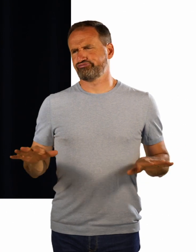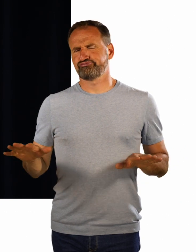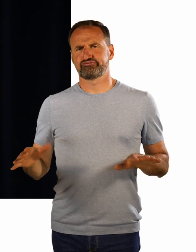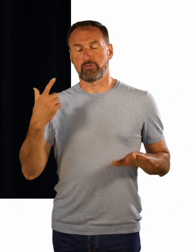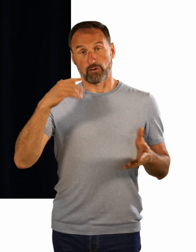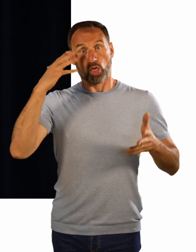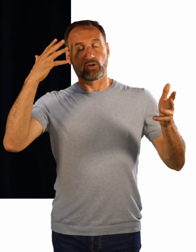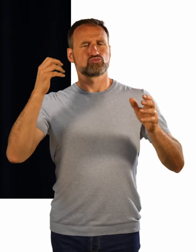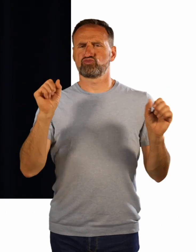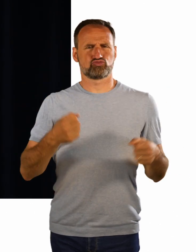Kerlchen.